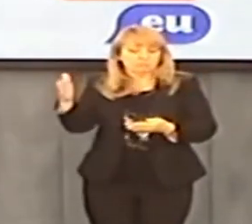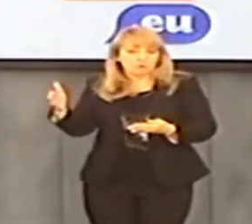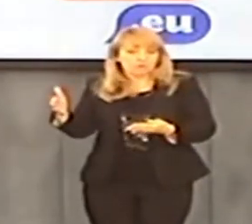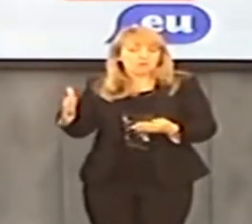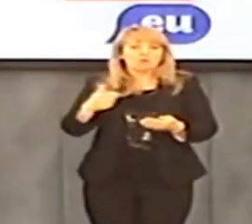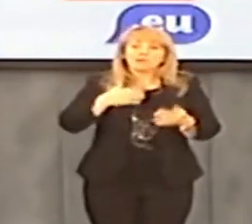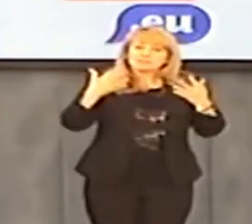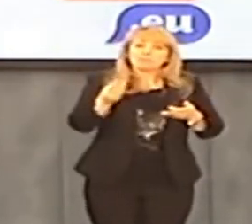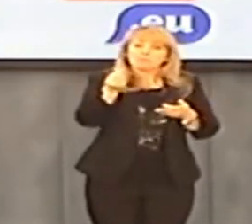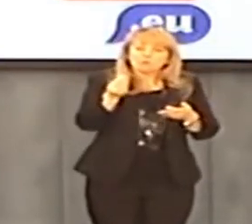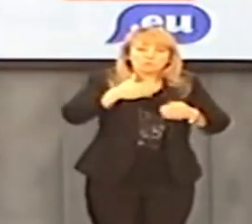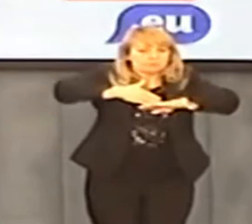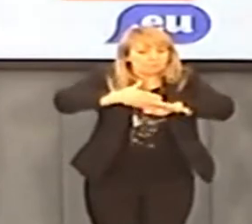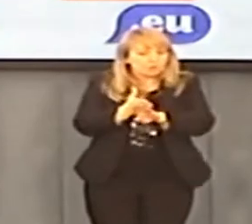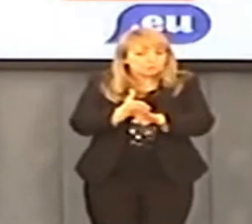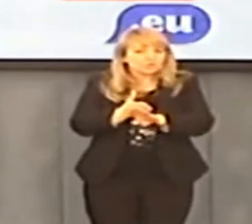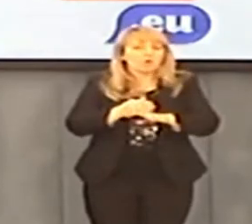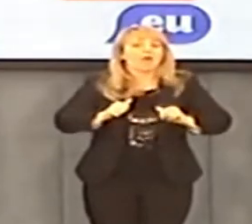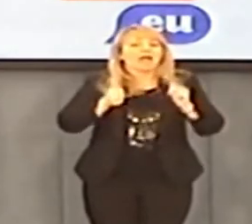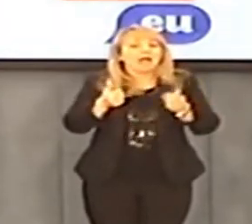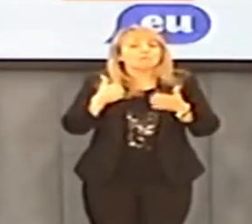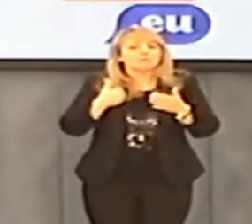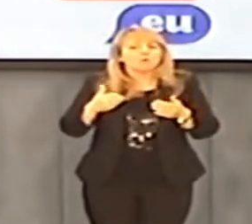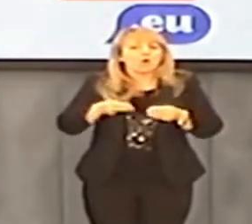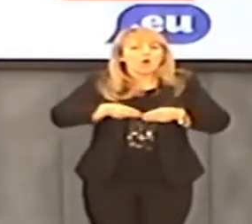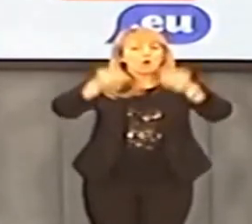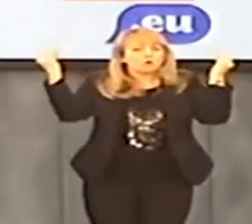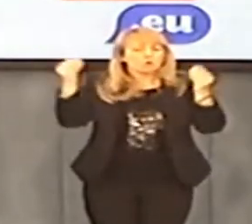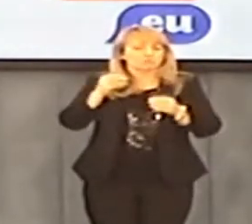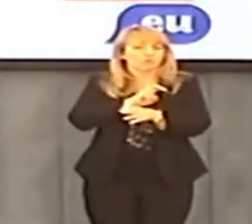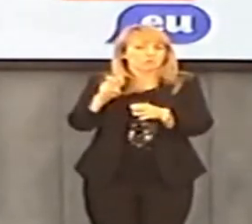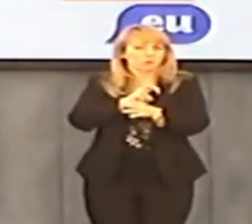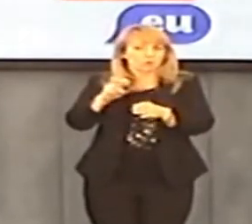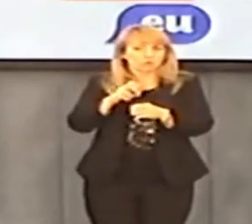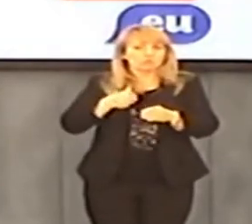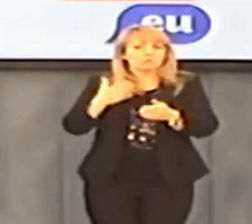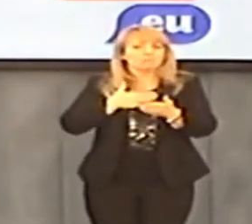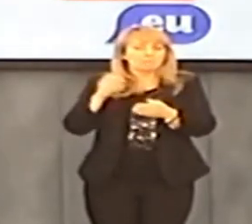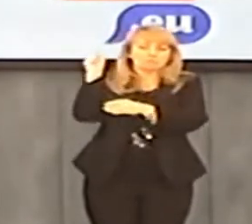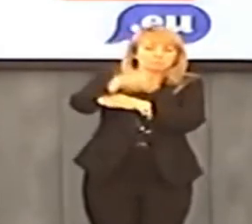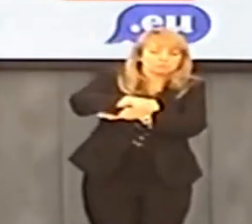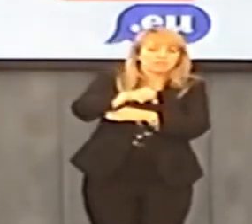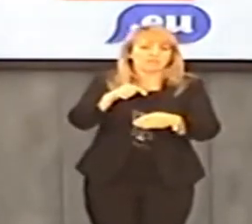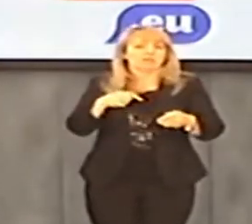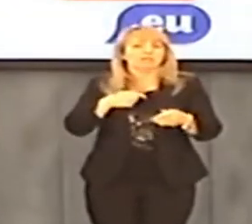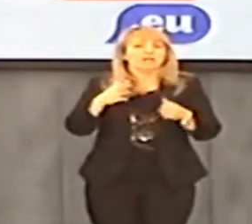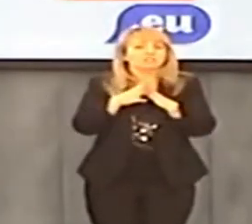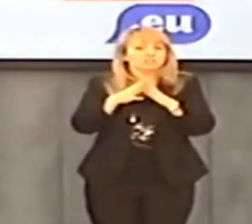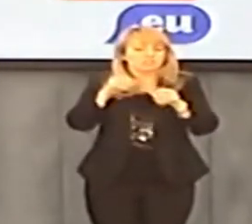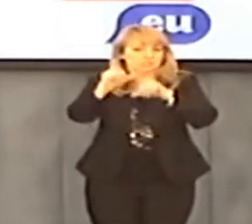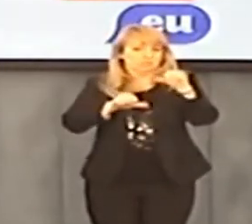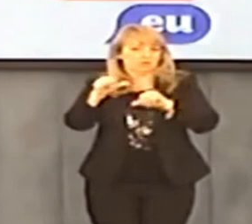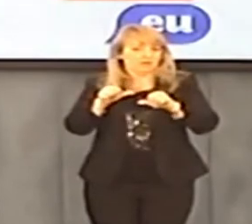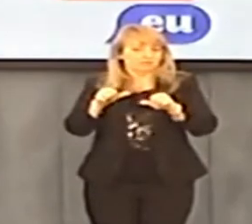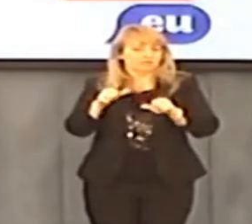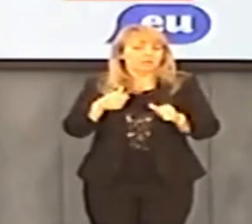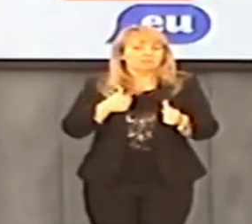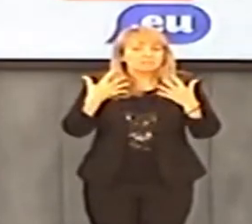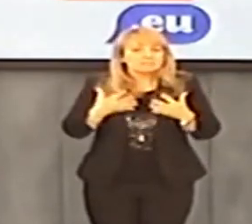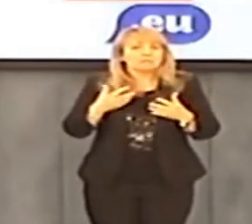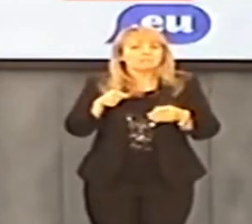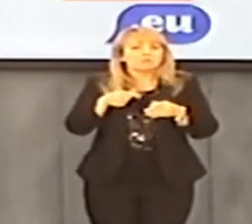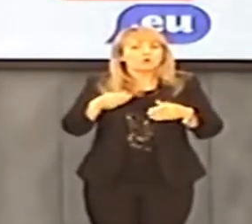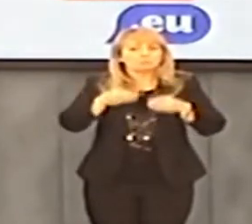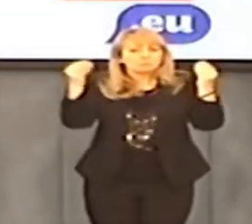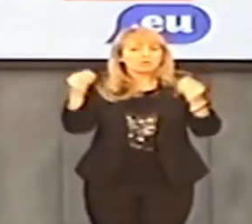dziedzinę inwestowania. Bo chcemy tak skoncentrować te środki europejskie, żeby w tych dziedzinach była taka koncentracja, że nastąpi skok technologiczny w całym tym obszarze. I